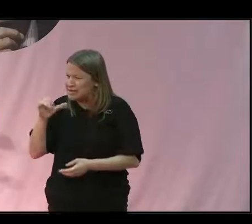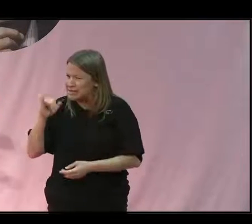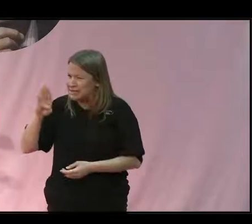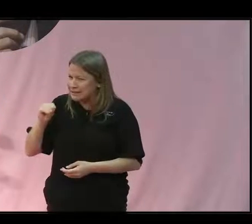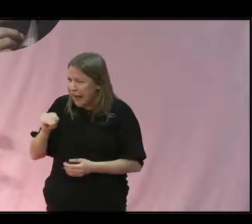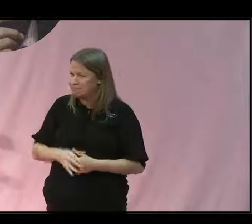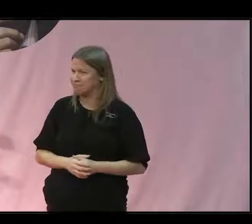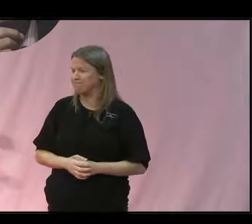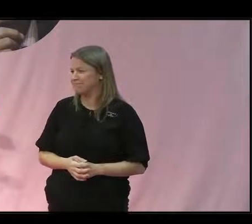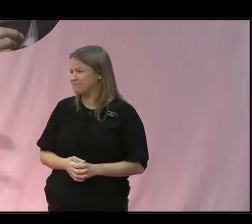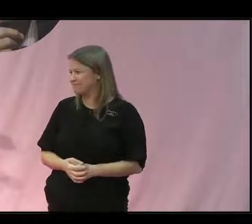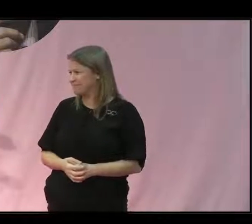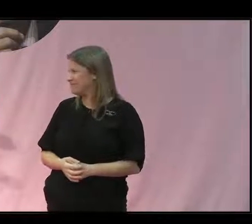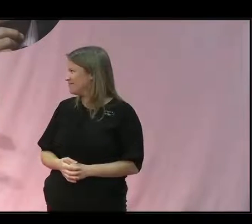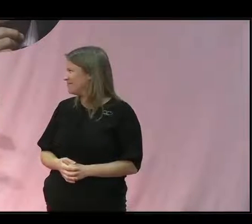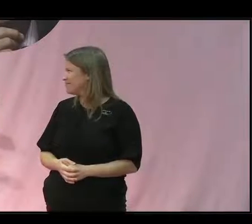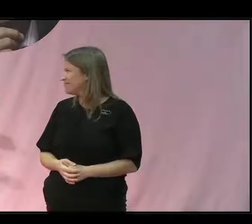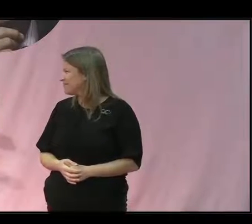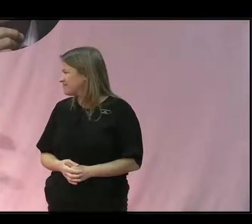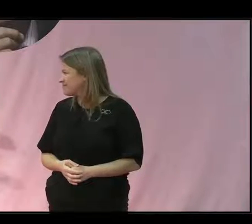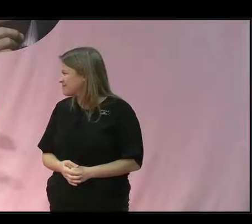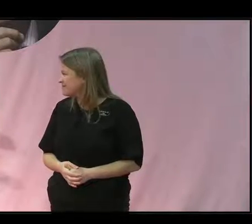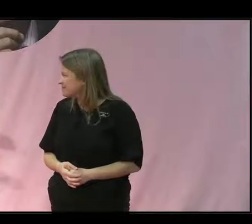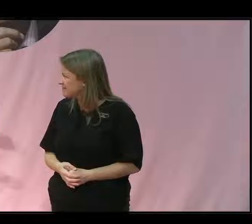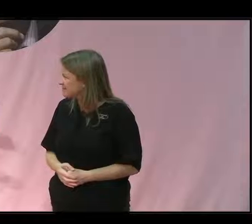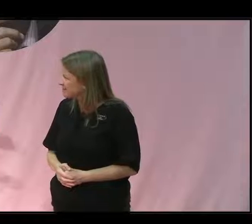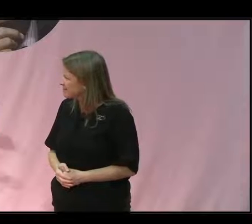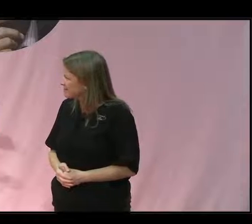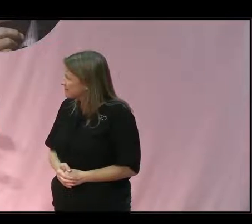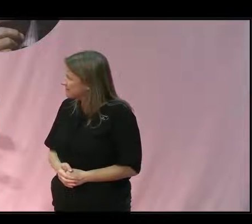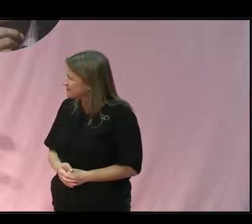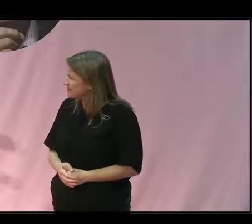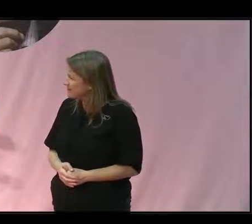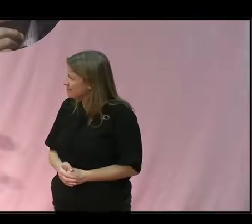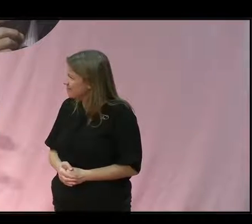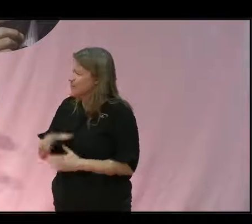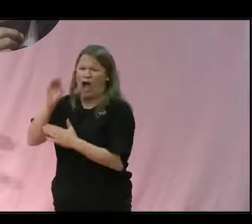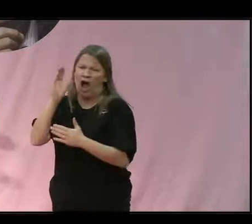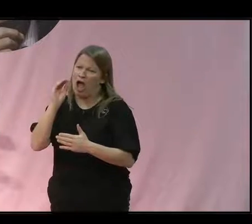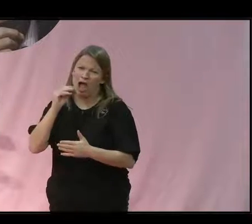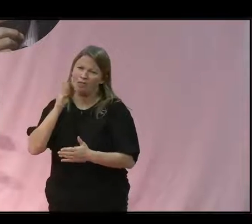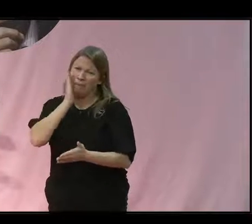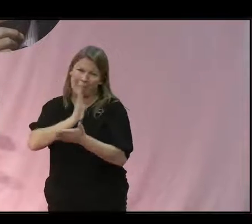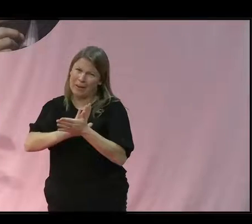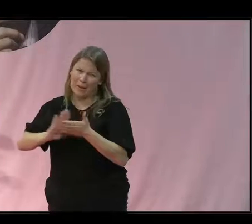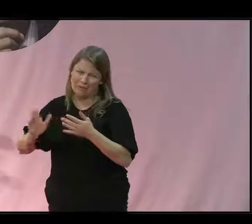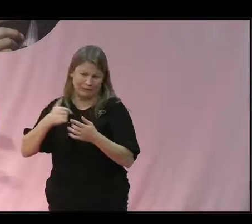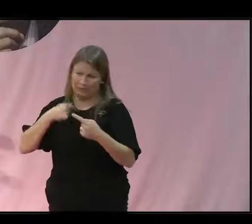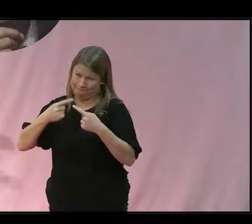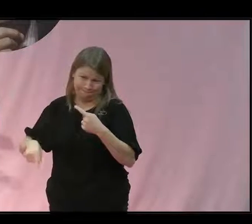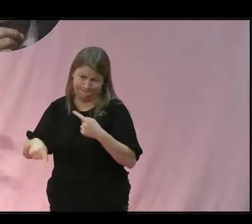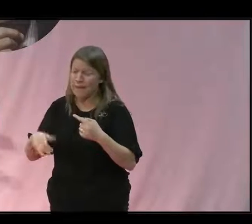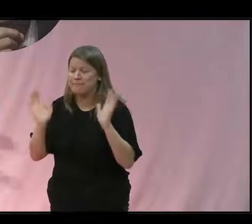bidra till att rädda både Amazonas och människorna i och runt Amazonas framförallt. Jag är ledsen att det bröds att det